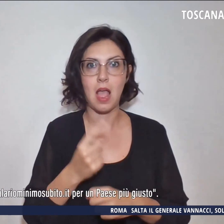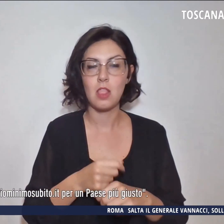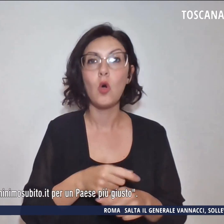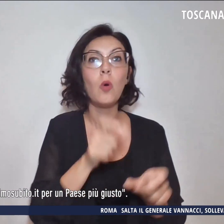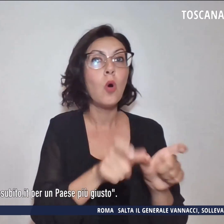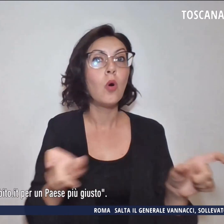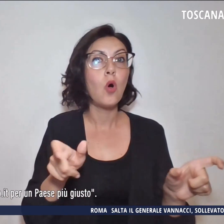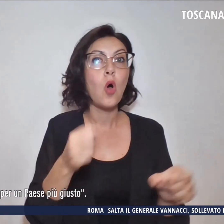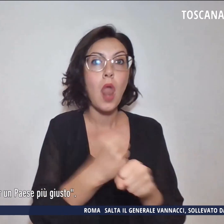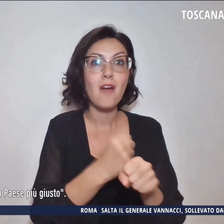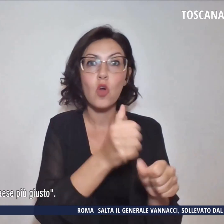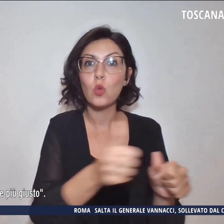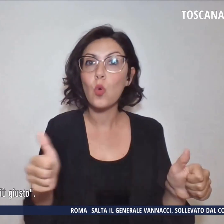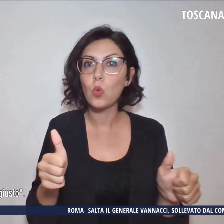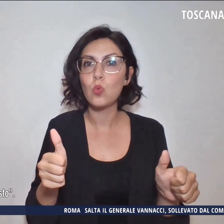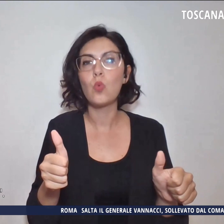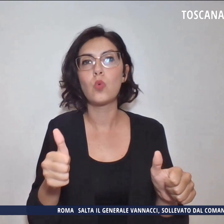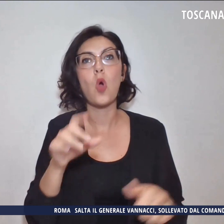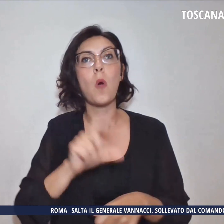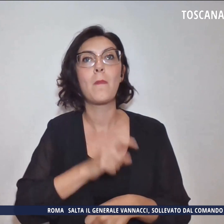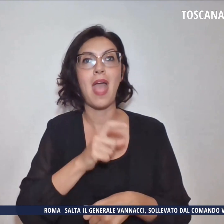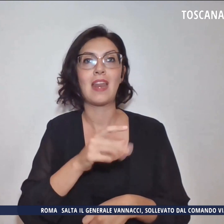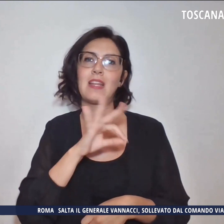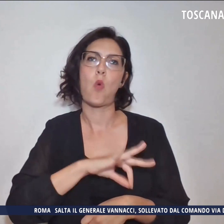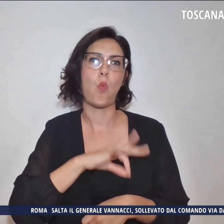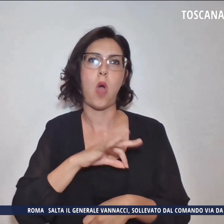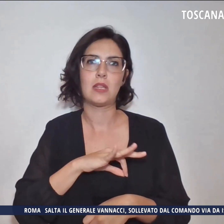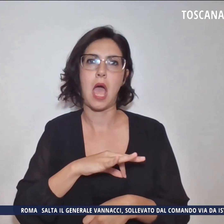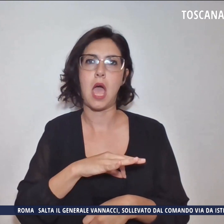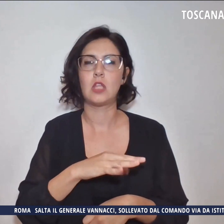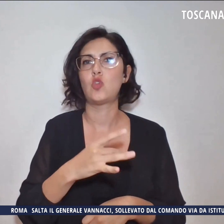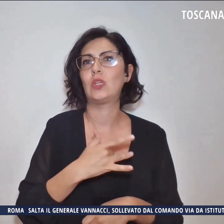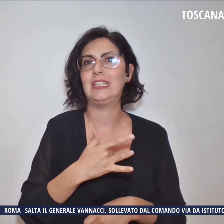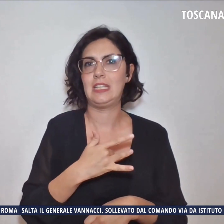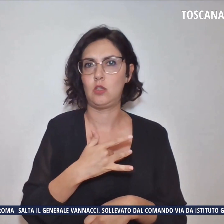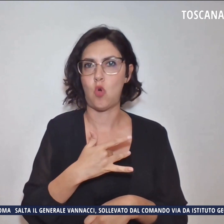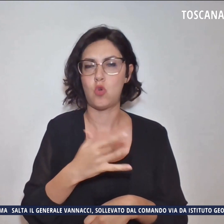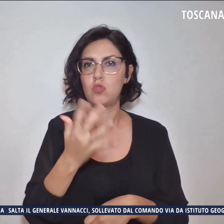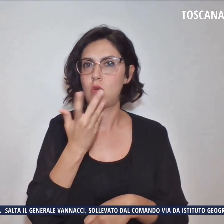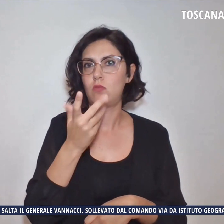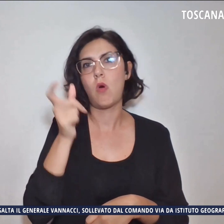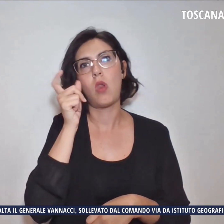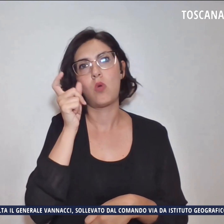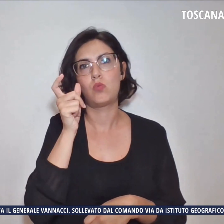guadagno dignitoso firmiamo tutti per un Paese a concluso Nardella più giusto.